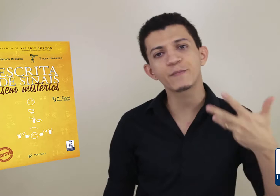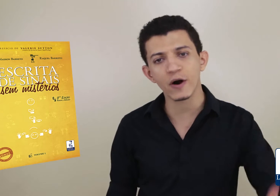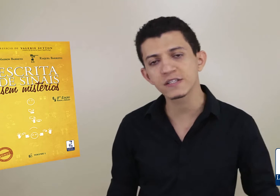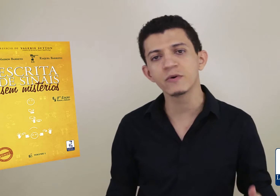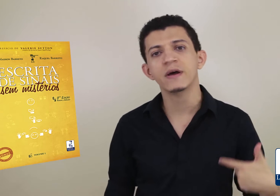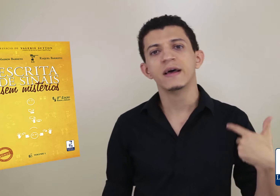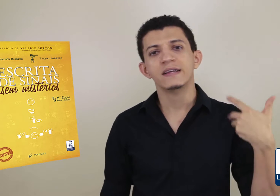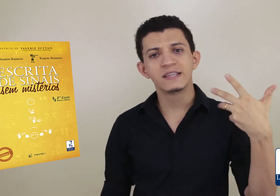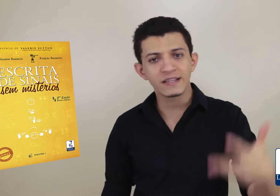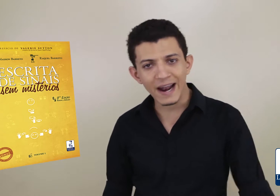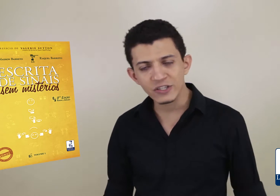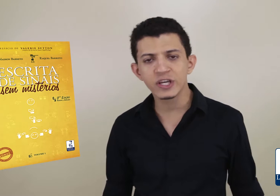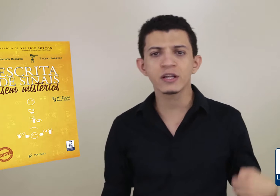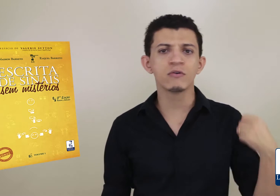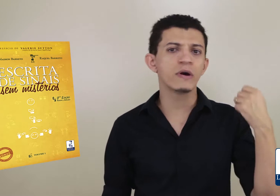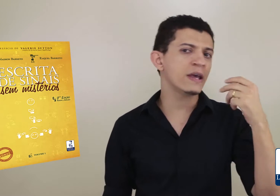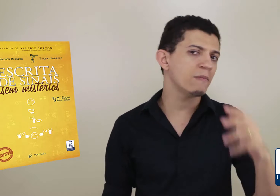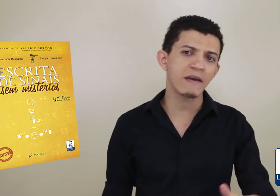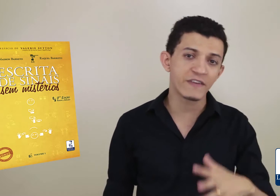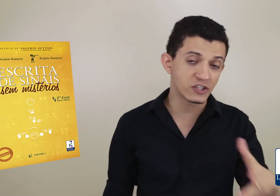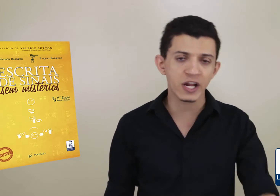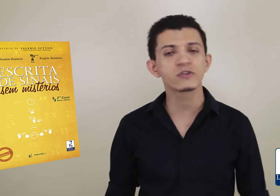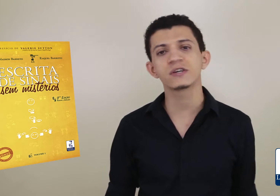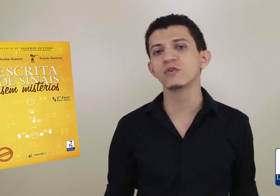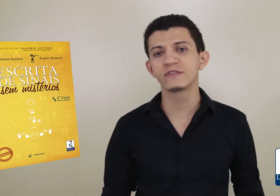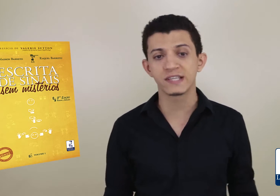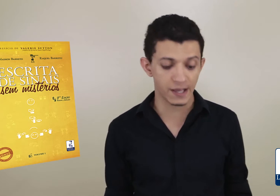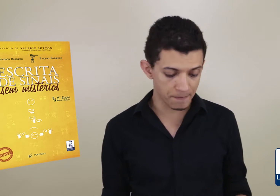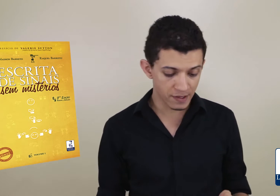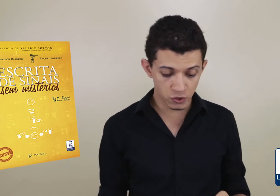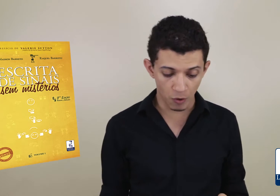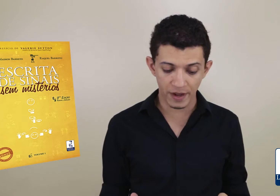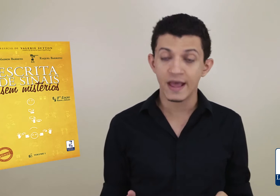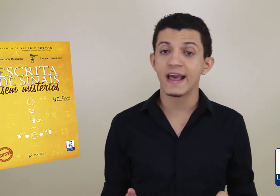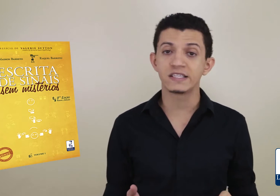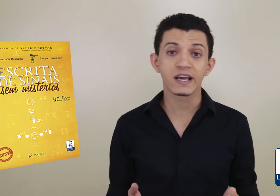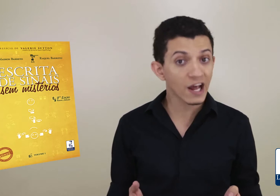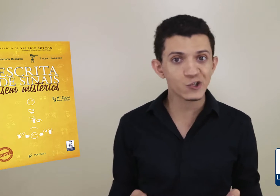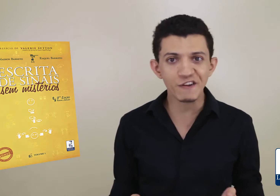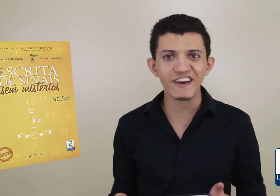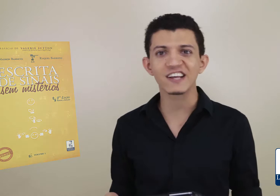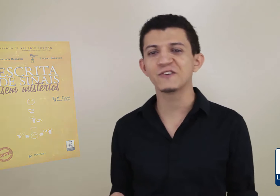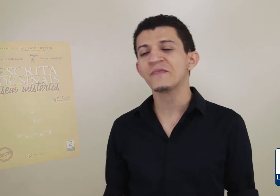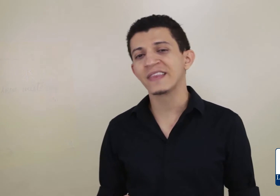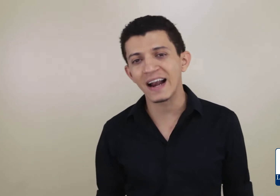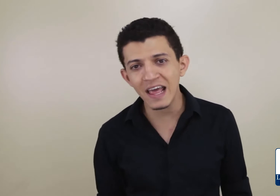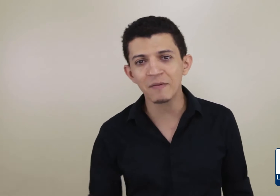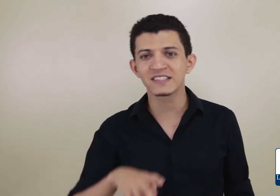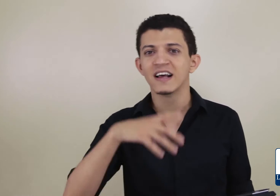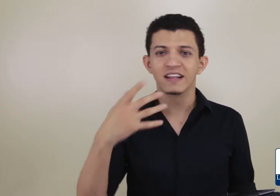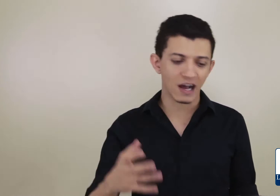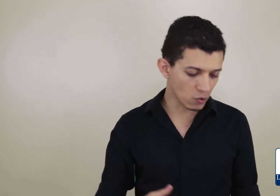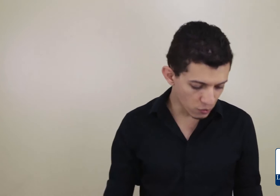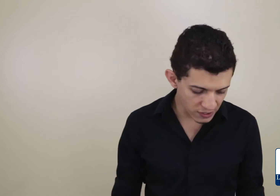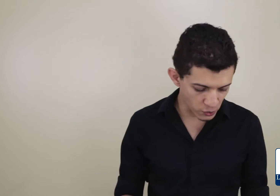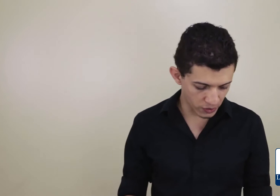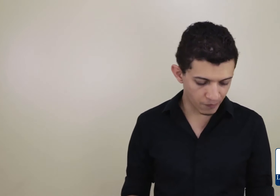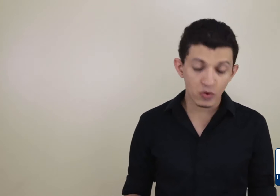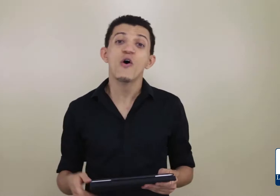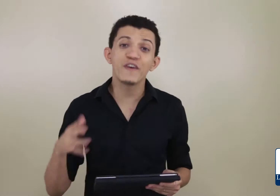próximo, se interagindo e, enfim, tirando suas dúvidas sobre esse grande universo da Libras, da cultura sul. O